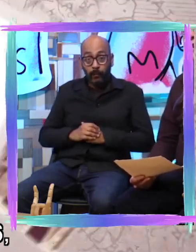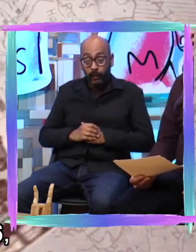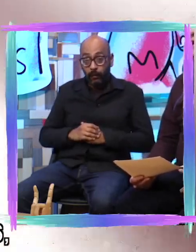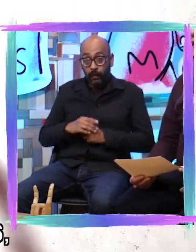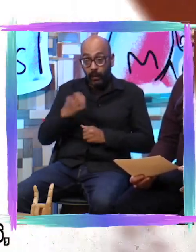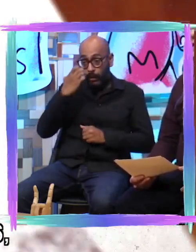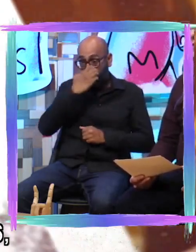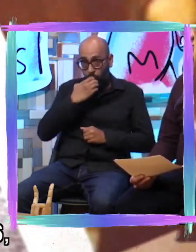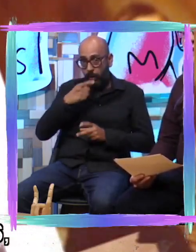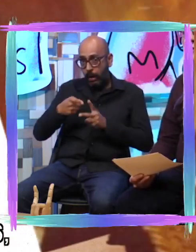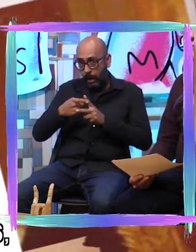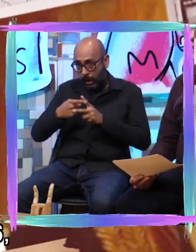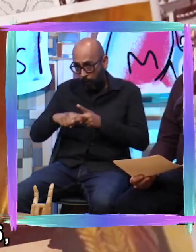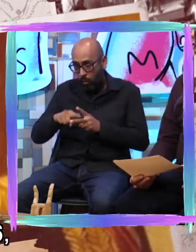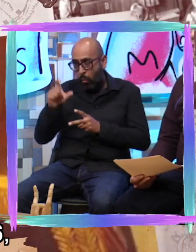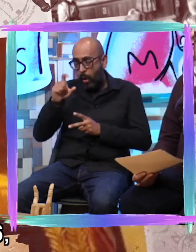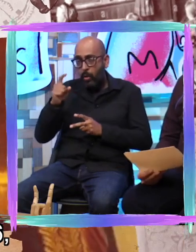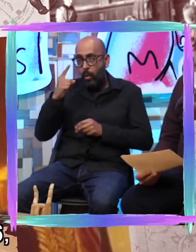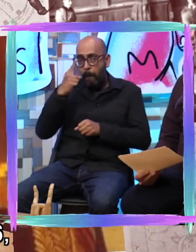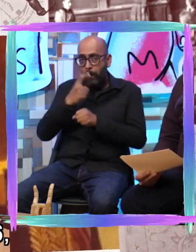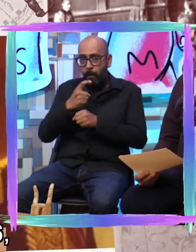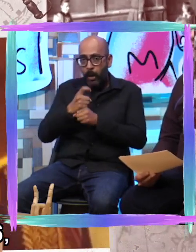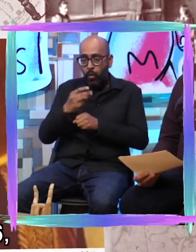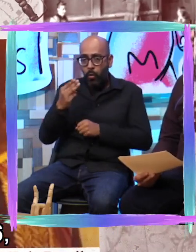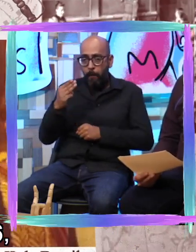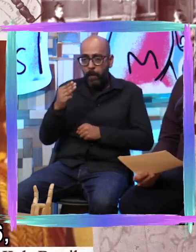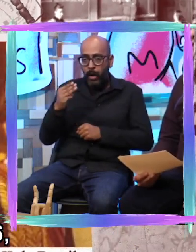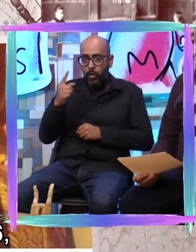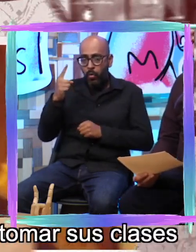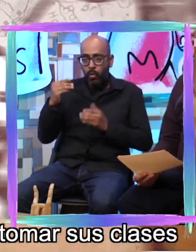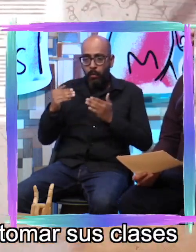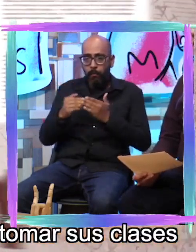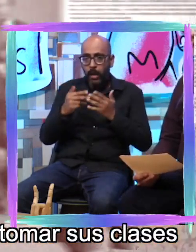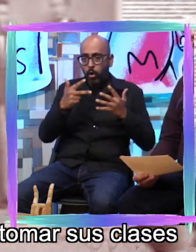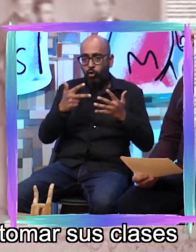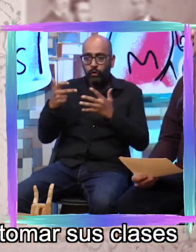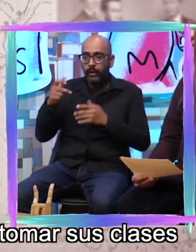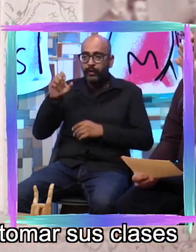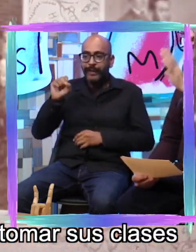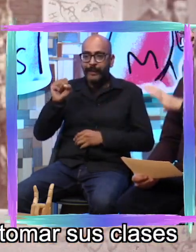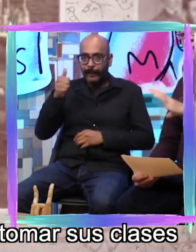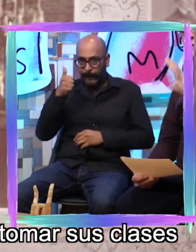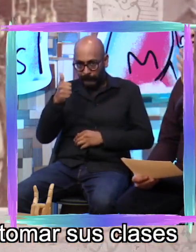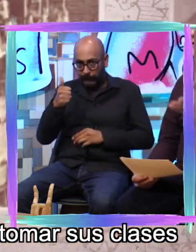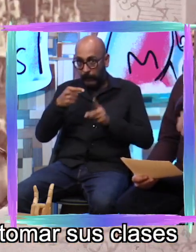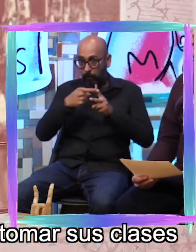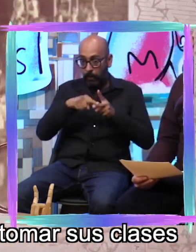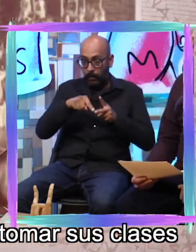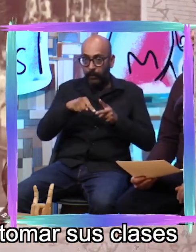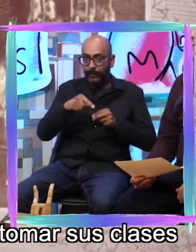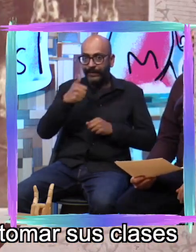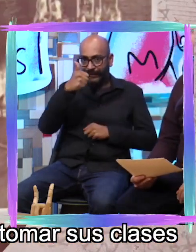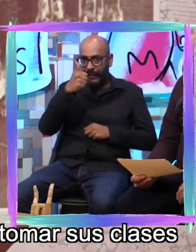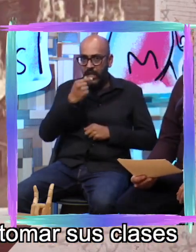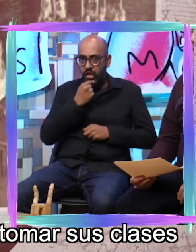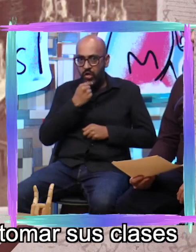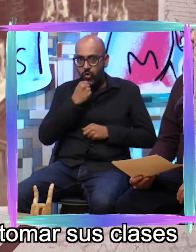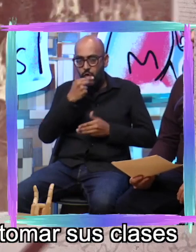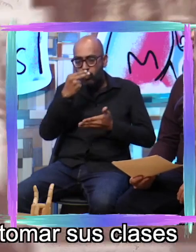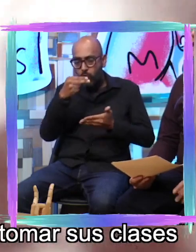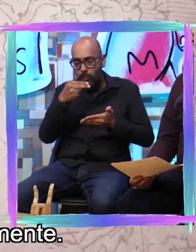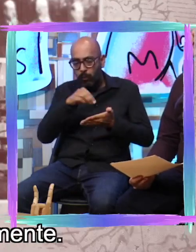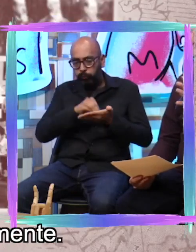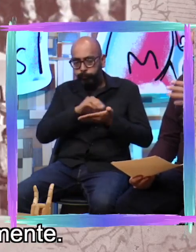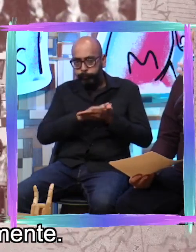funcionar el primero de mayo de 1866 y aunque seis niños se habían inscrito para tomar sus